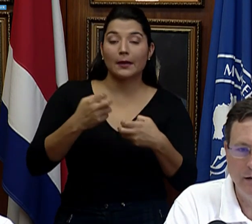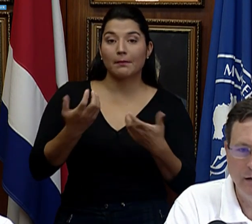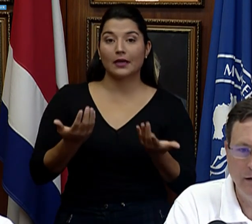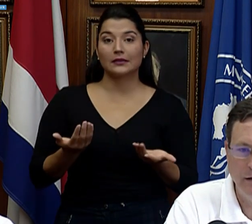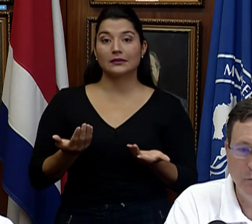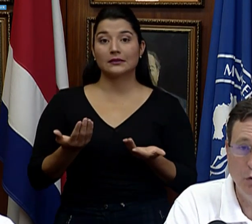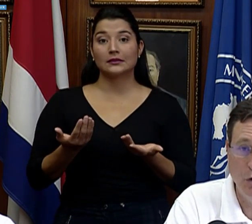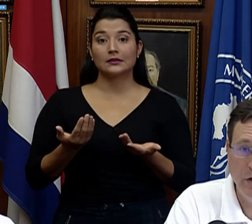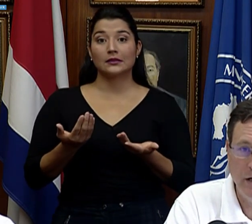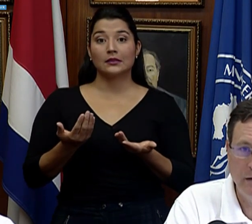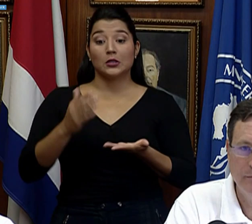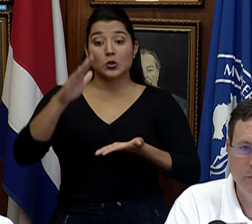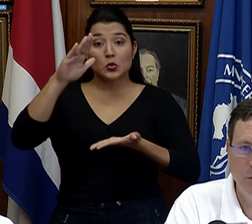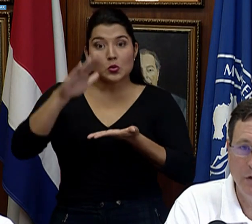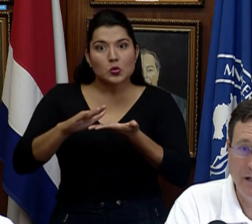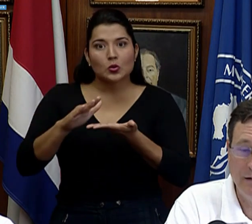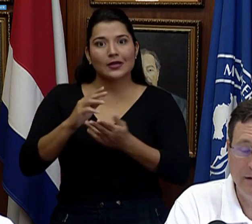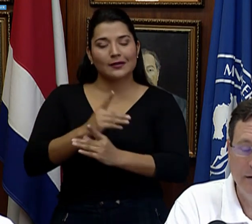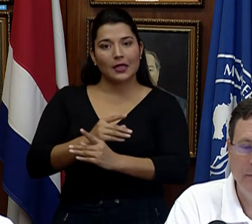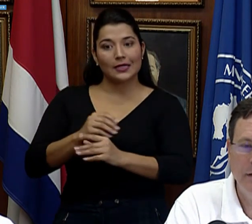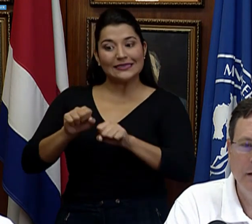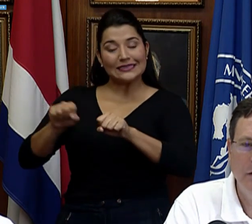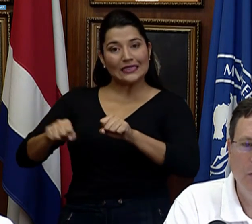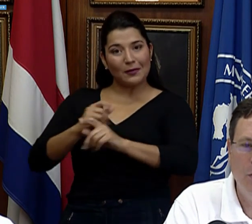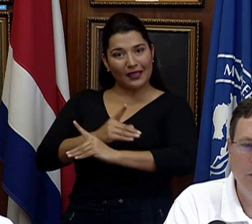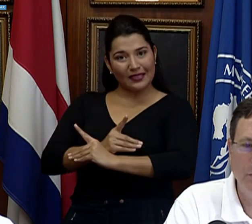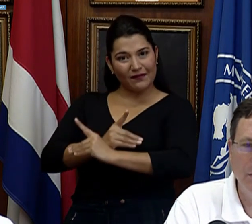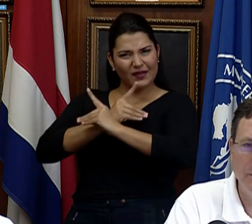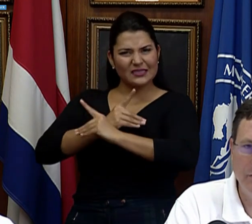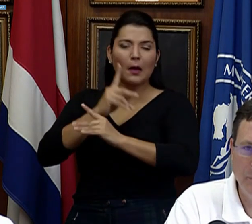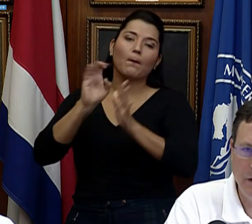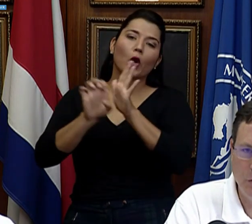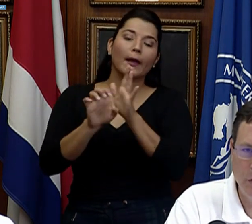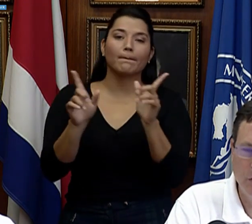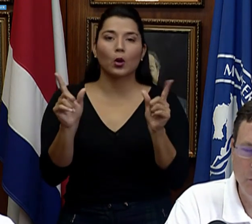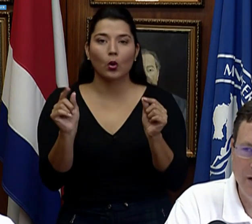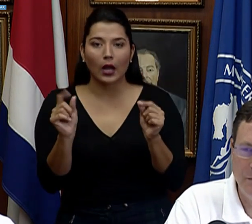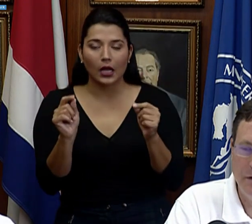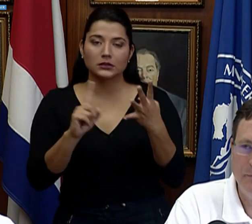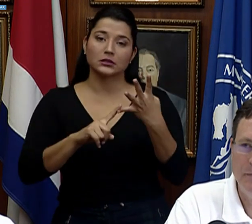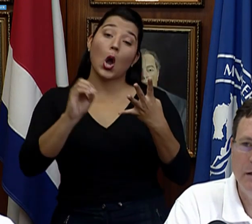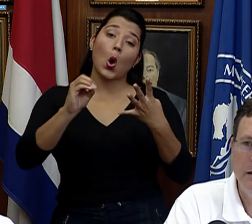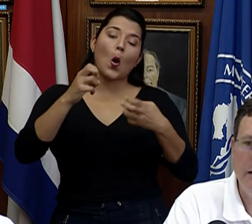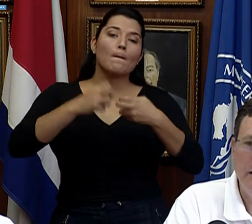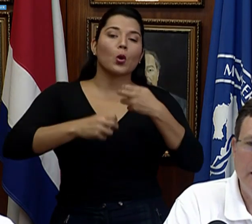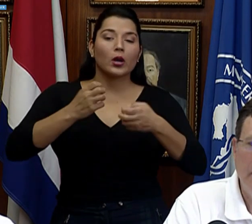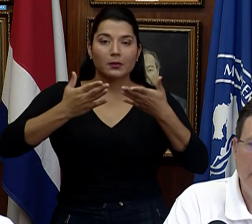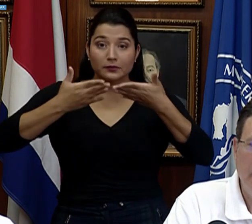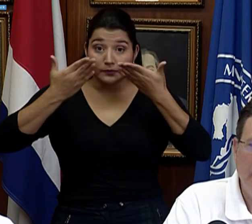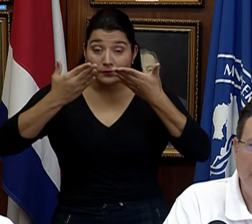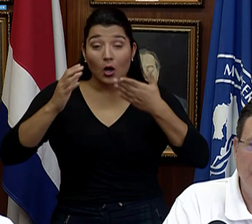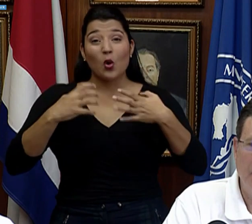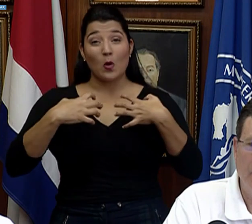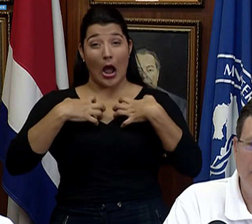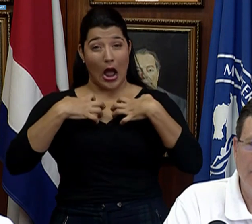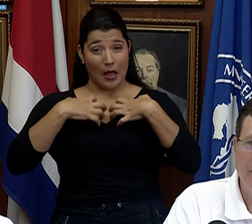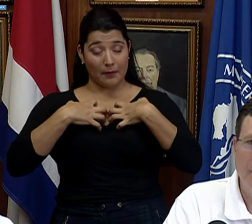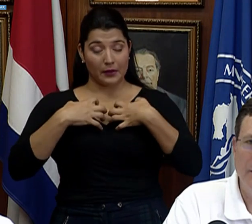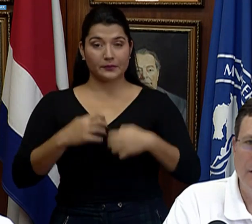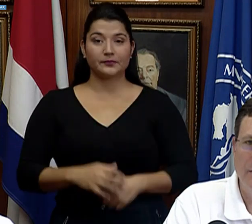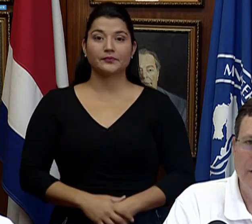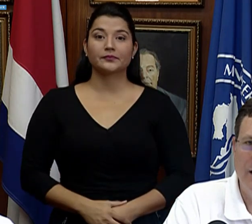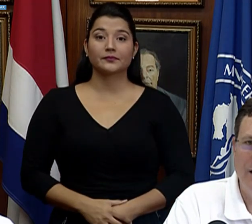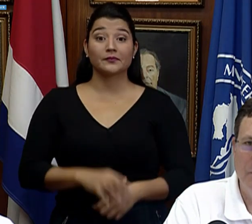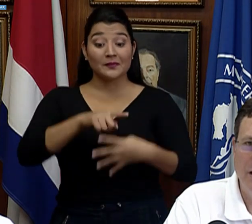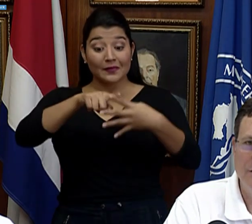inmunológica, como el cáncer, o problemas respiratorios como el asma. Esas personas tienen